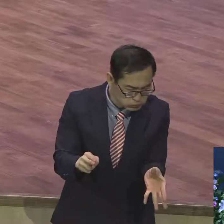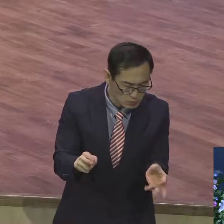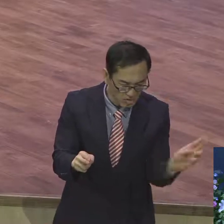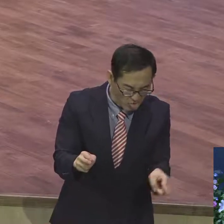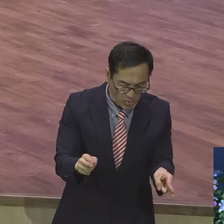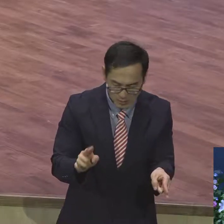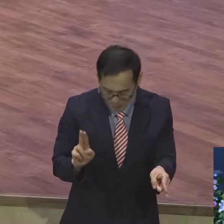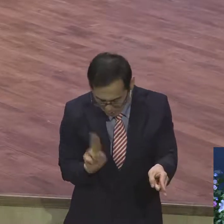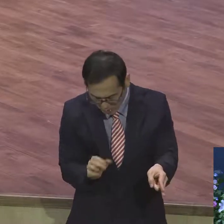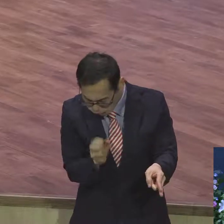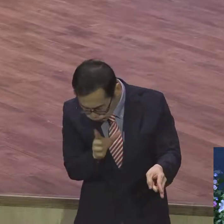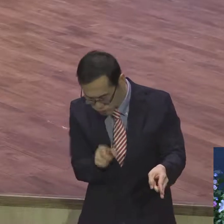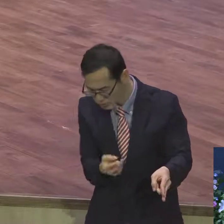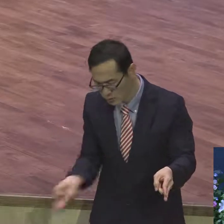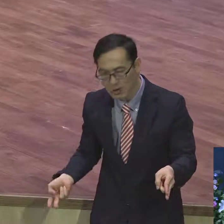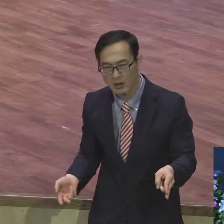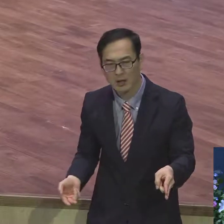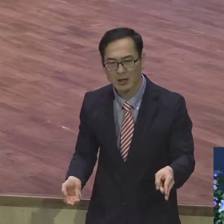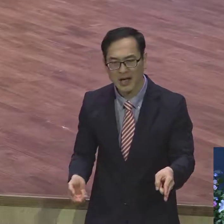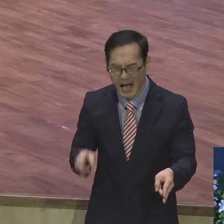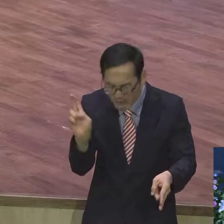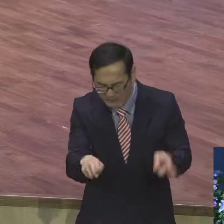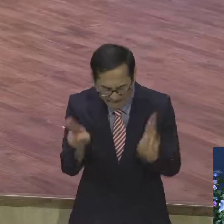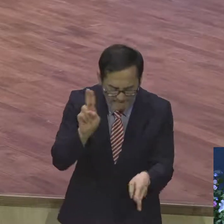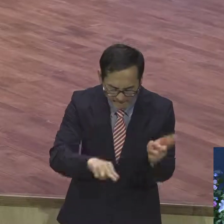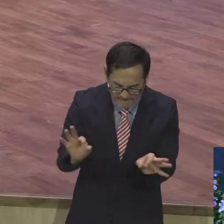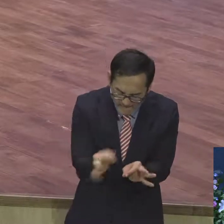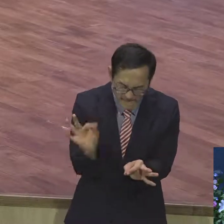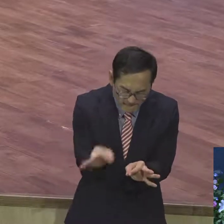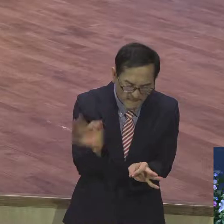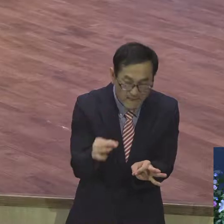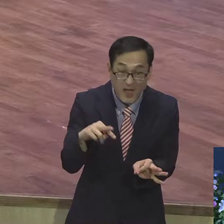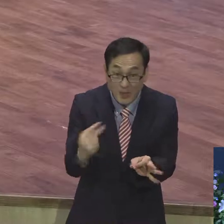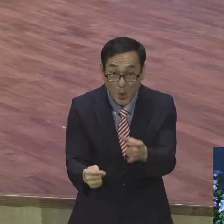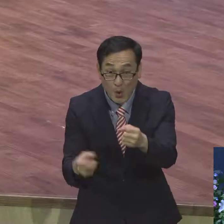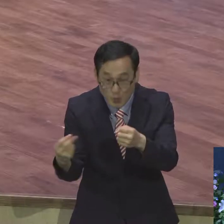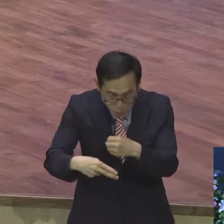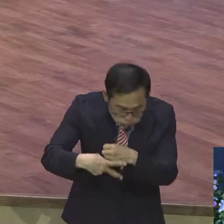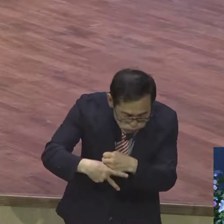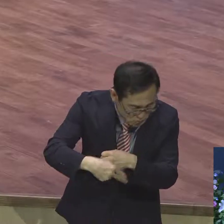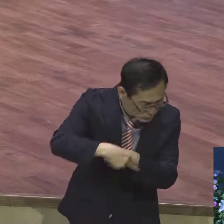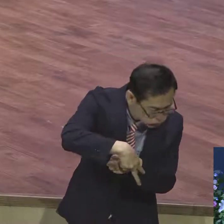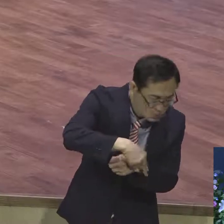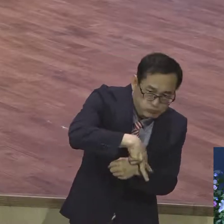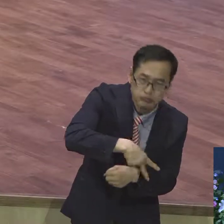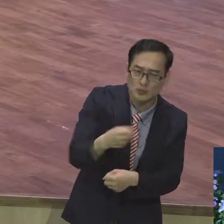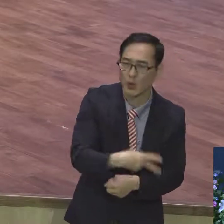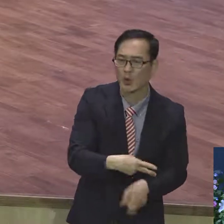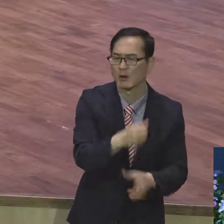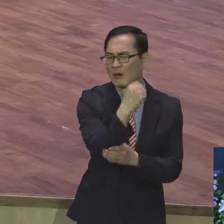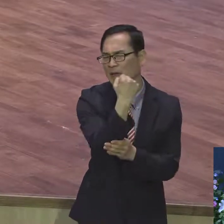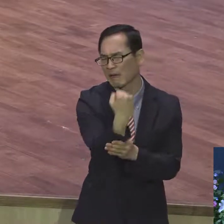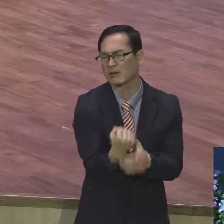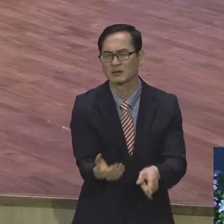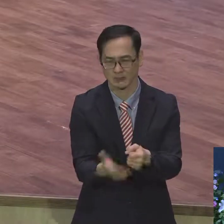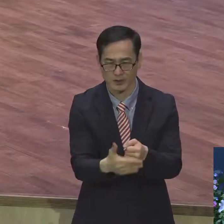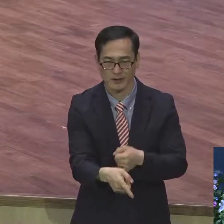터지고 아무리 꾀고 꾀고 또 꾀어도 계속해서 다른 곳에 터지기 때문에